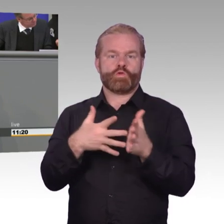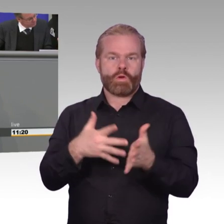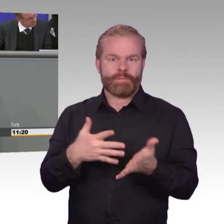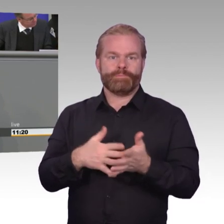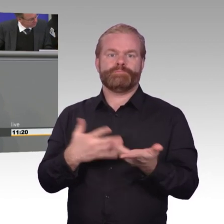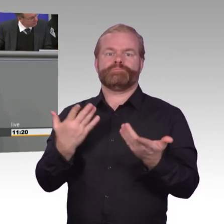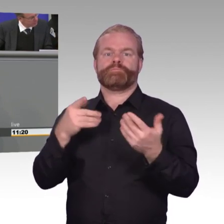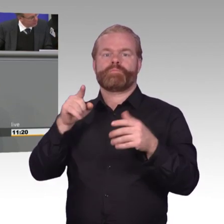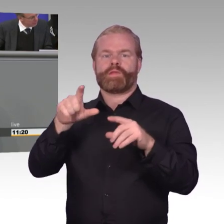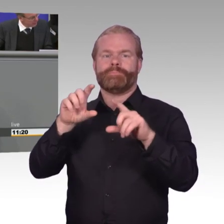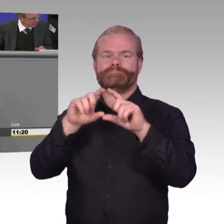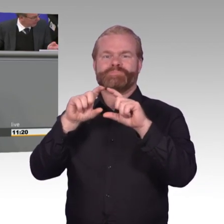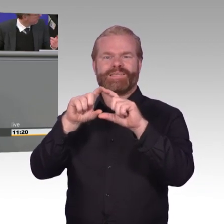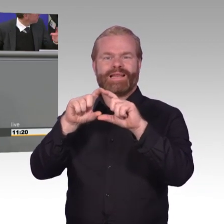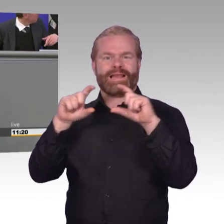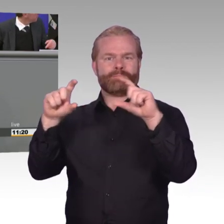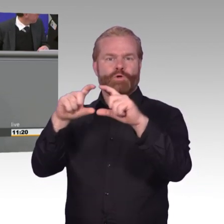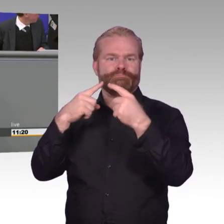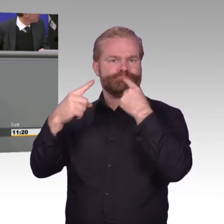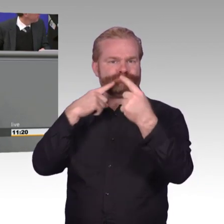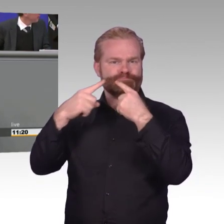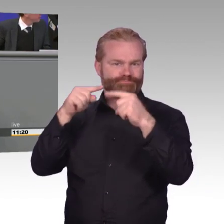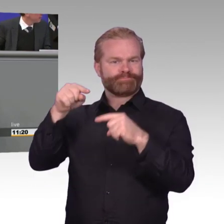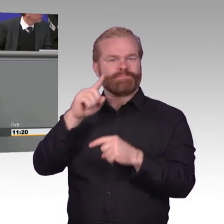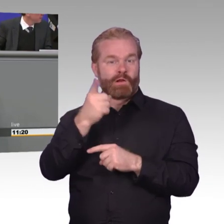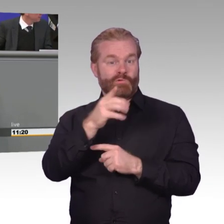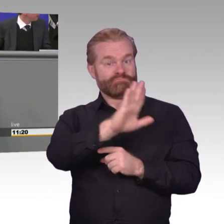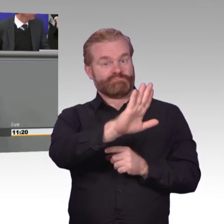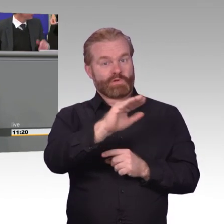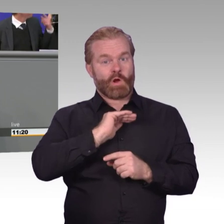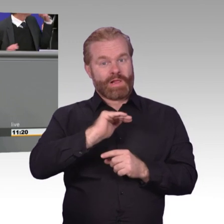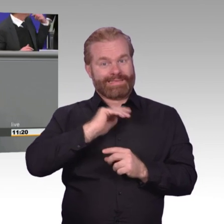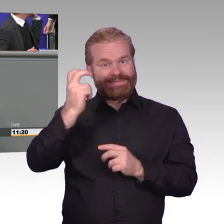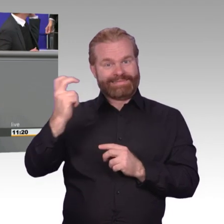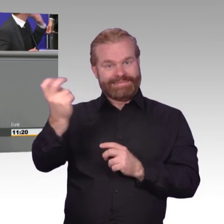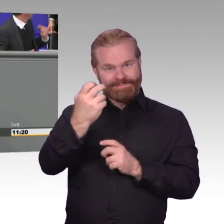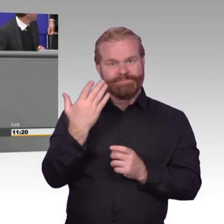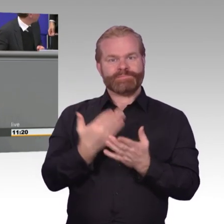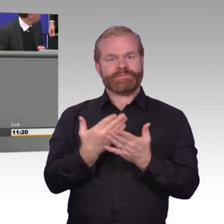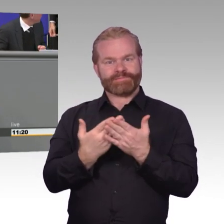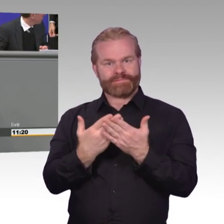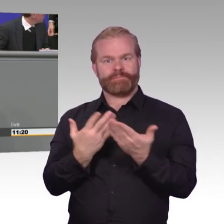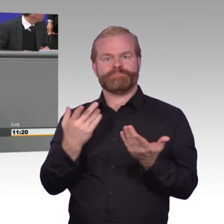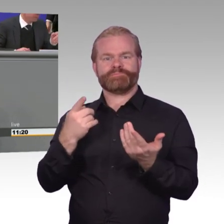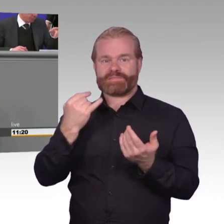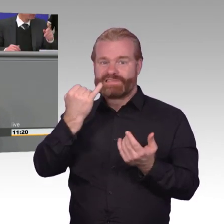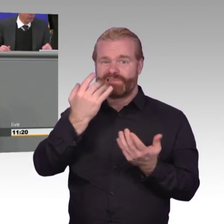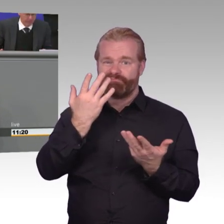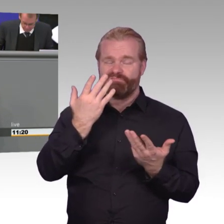Meine Damen und Herren, die digitale Sicherheit ist ein zentrales Thema für uns in der Union. Und das fassen wir